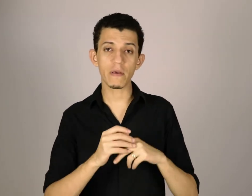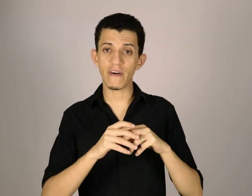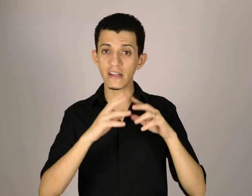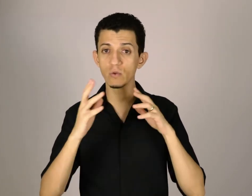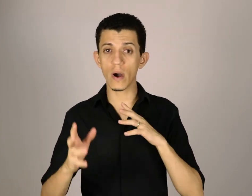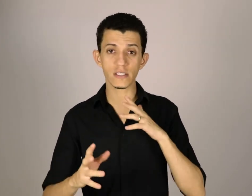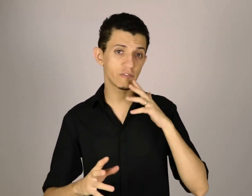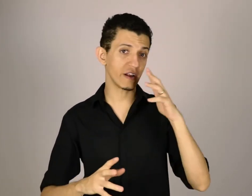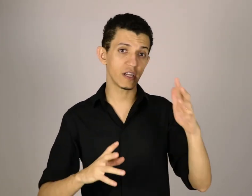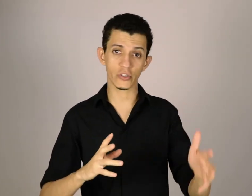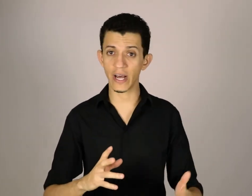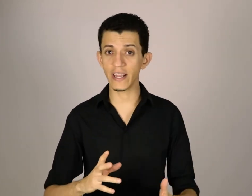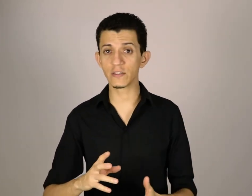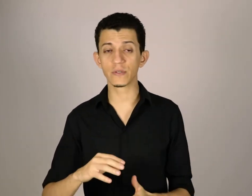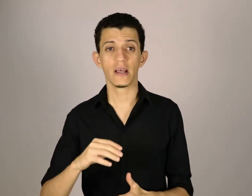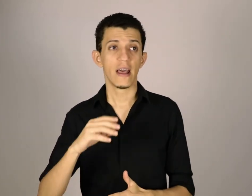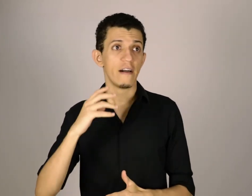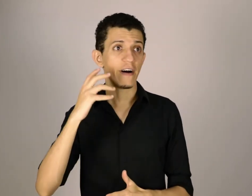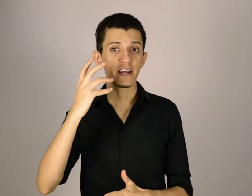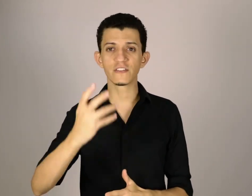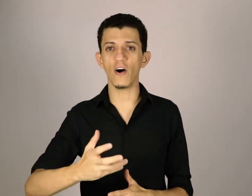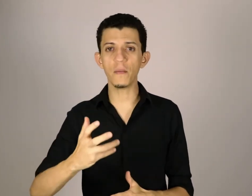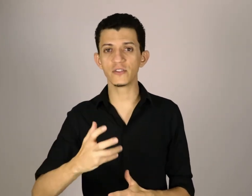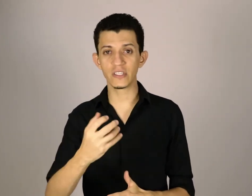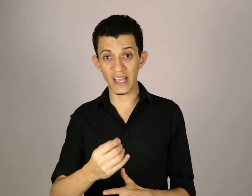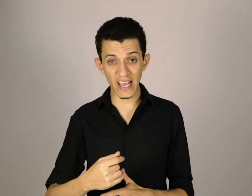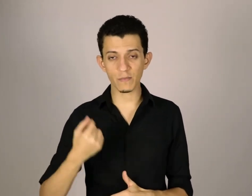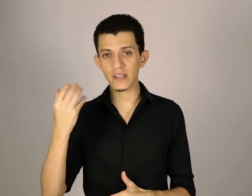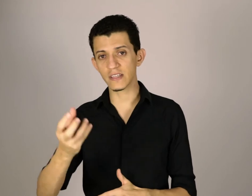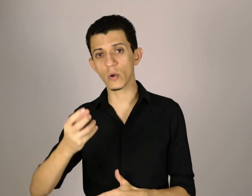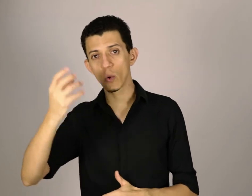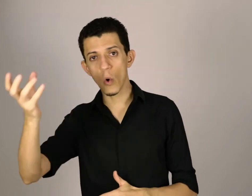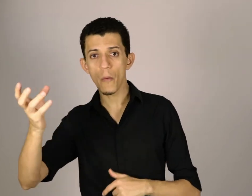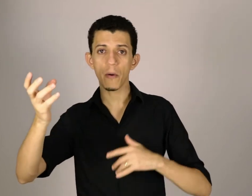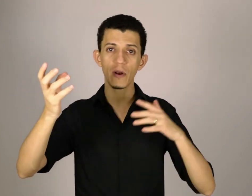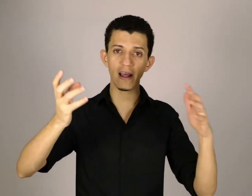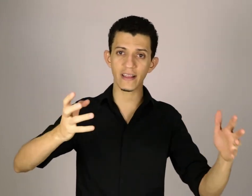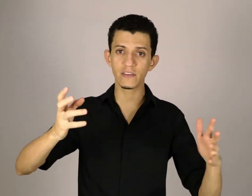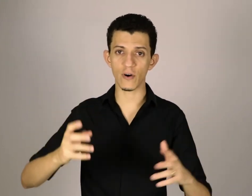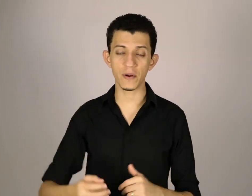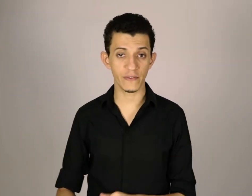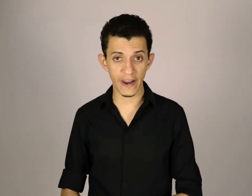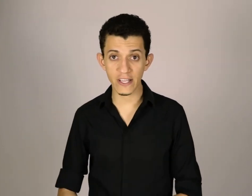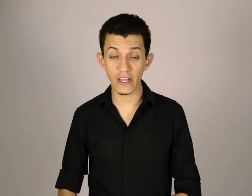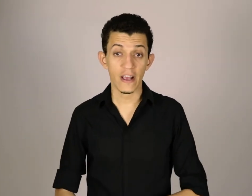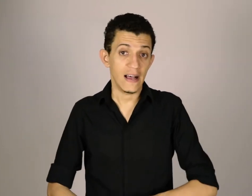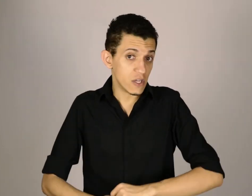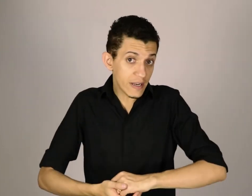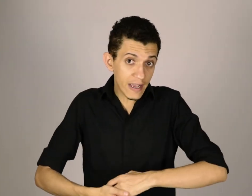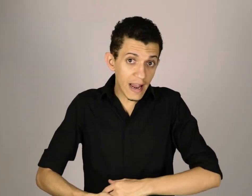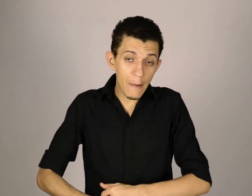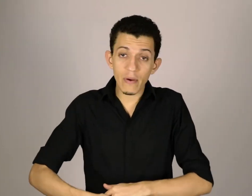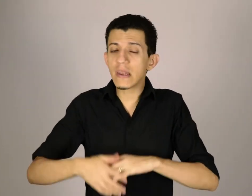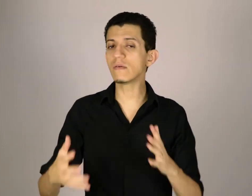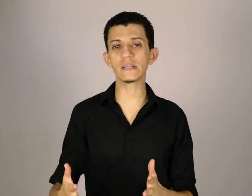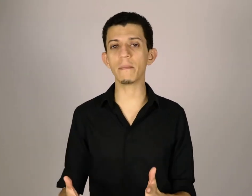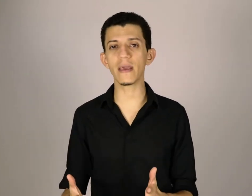várias nuances, vários regionalismos, várias formas de expressão que o homem e a mulher tem de forma diferente, só que naquela época eu não sabia a